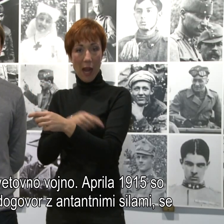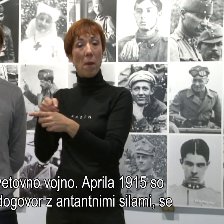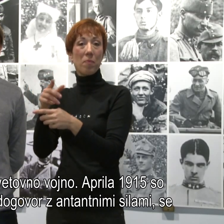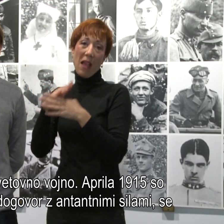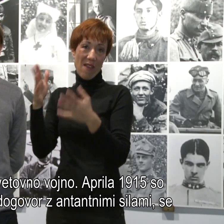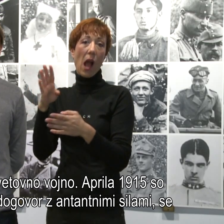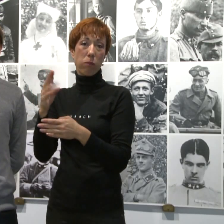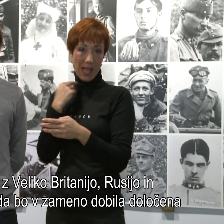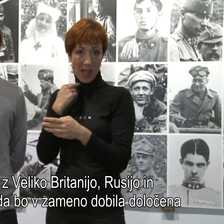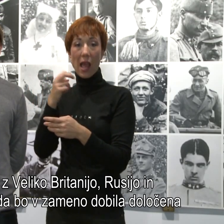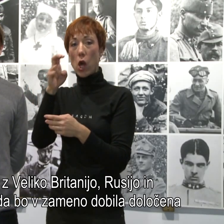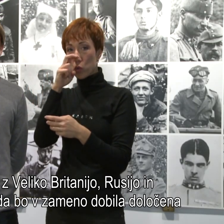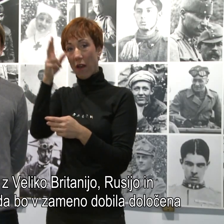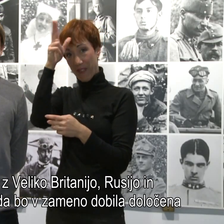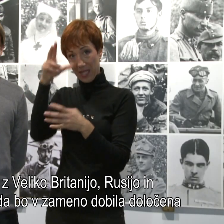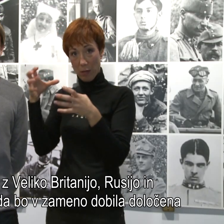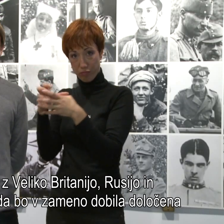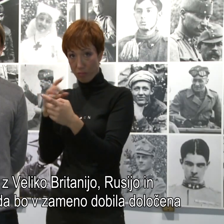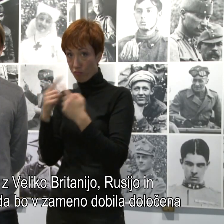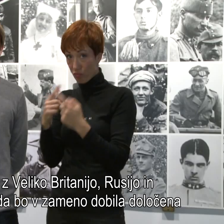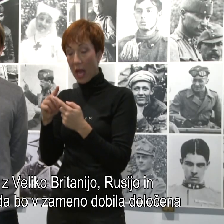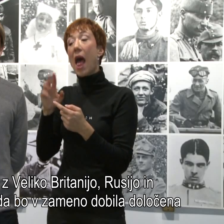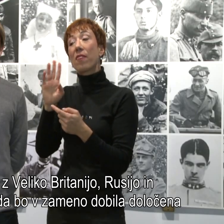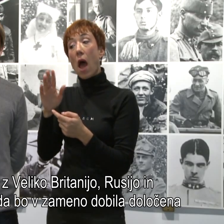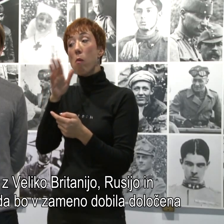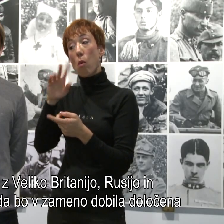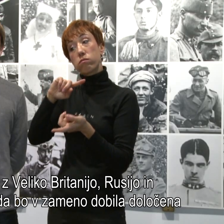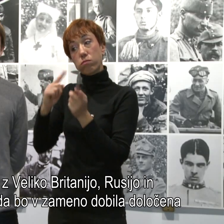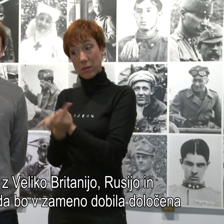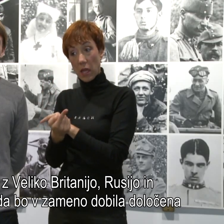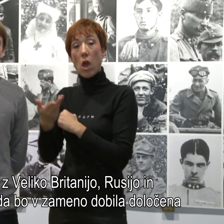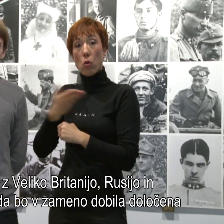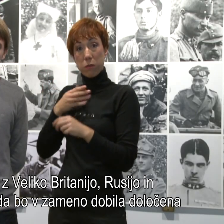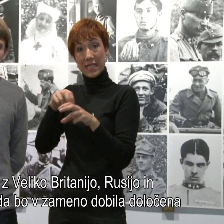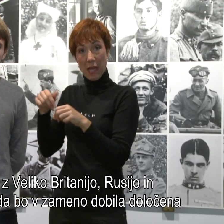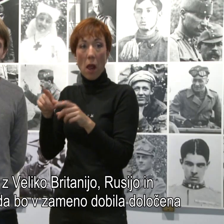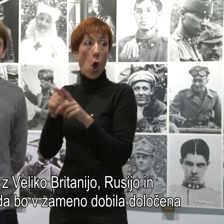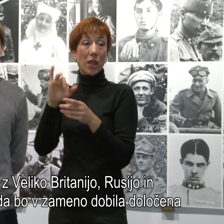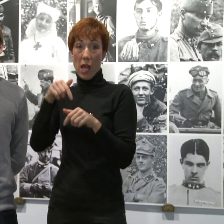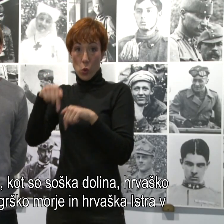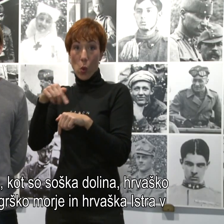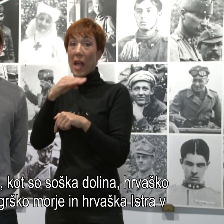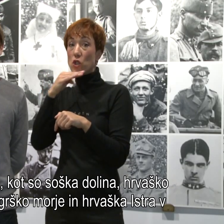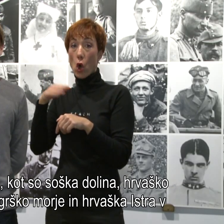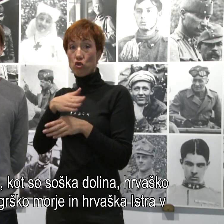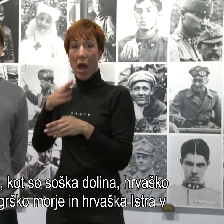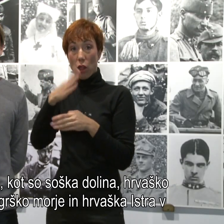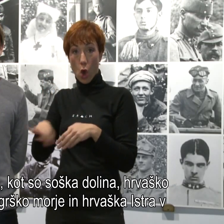Francijo, dal zameno za določeno zemlje, kot je recimo Soška dolina, nekateri otoki v